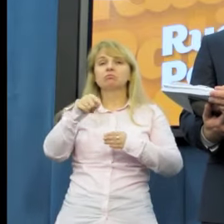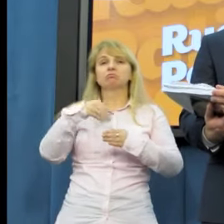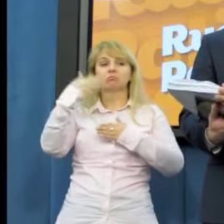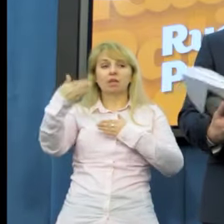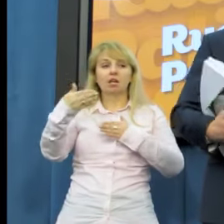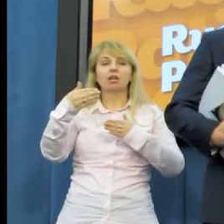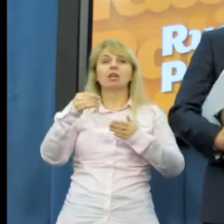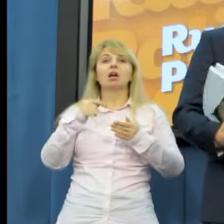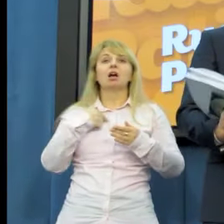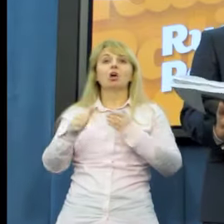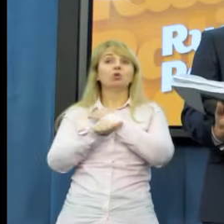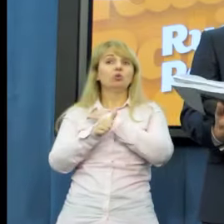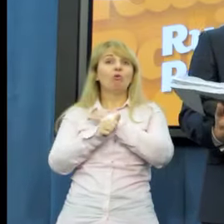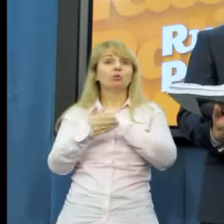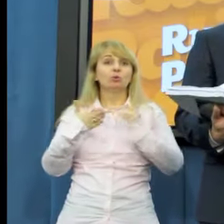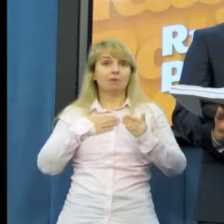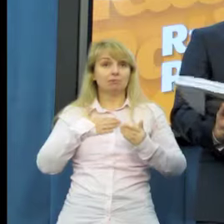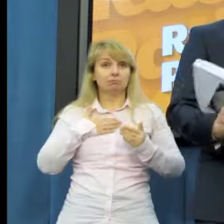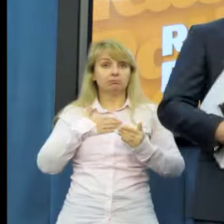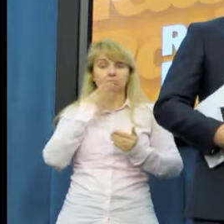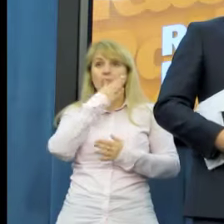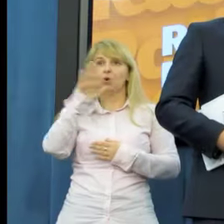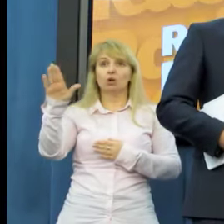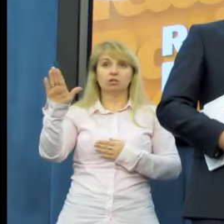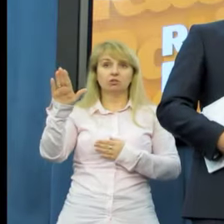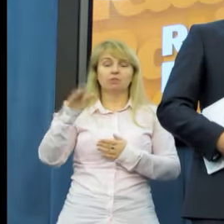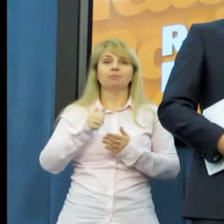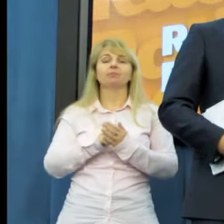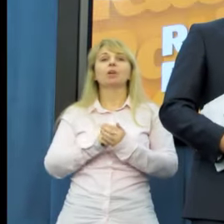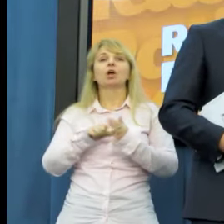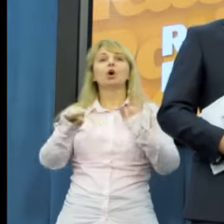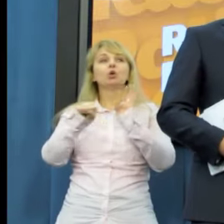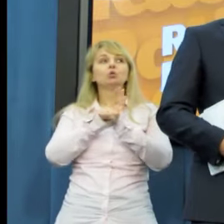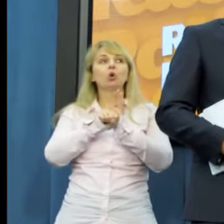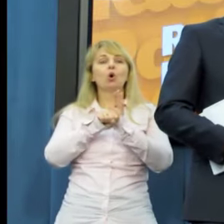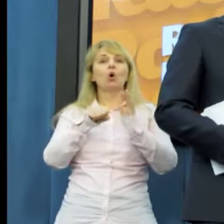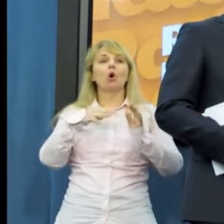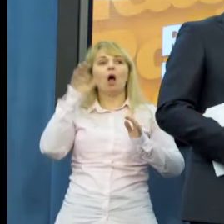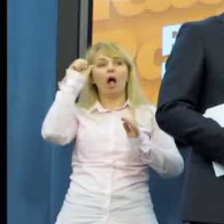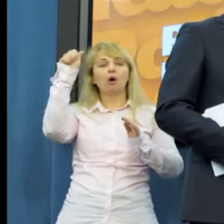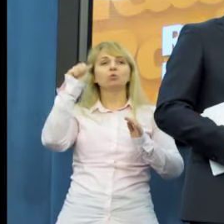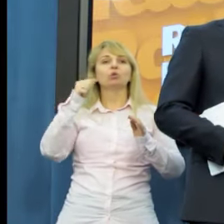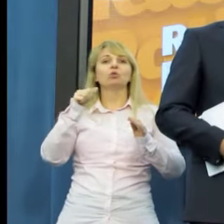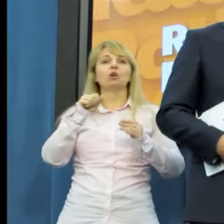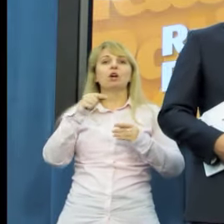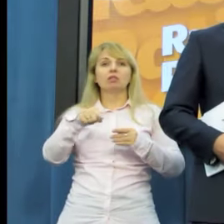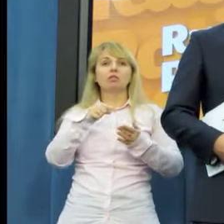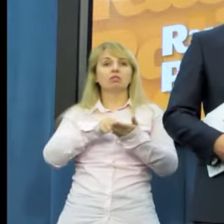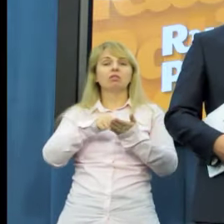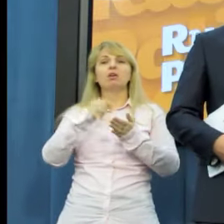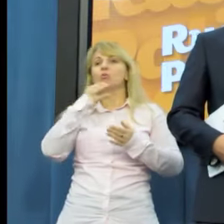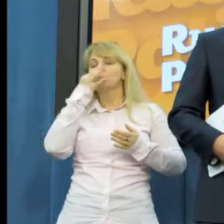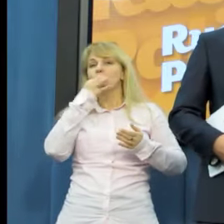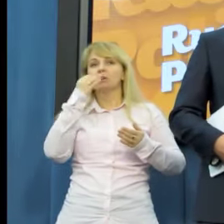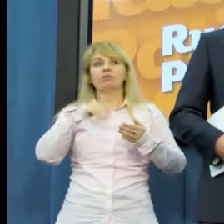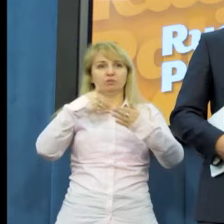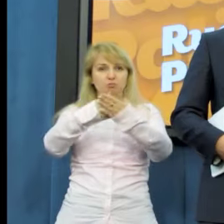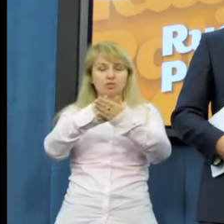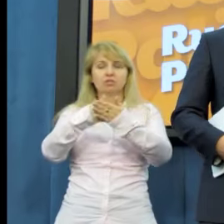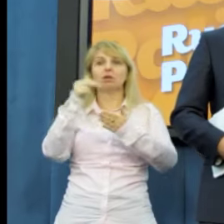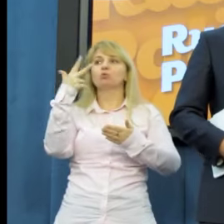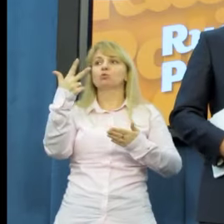autorstwa tej poprawki przyznało się